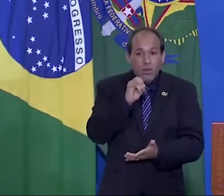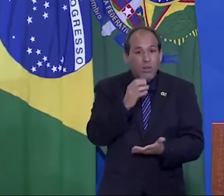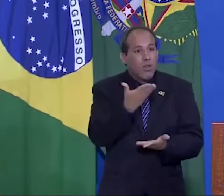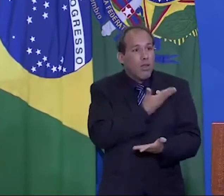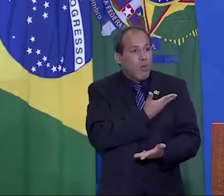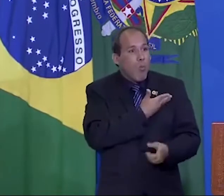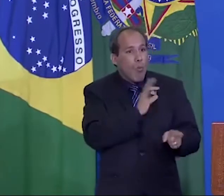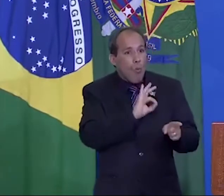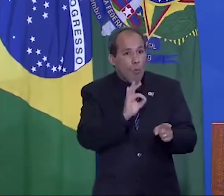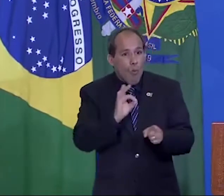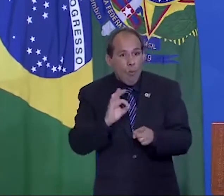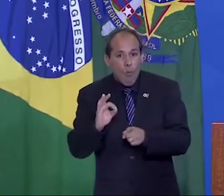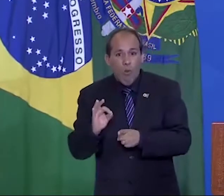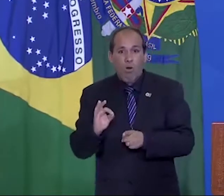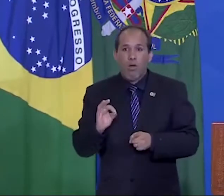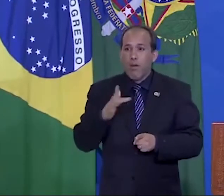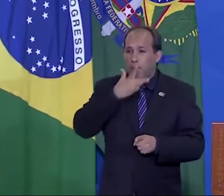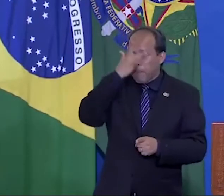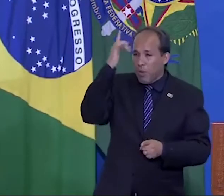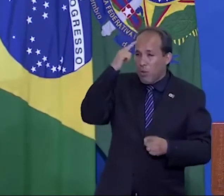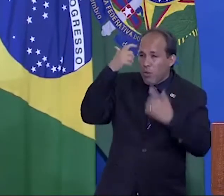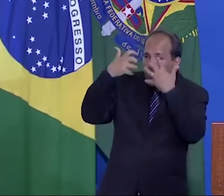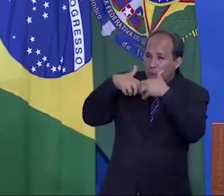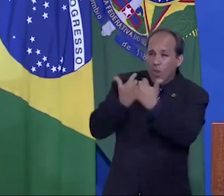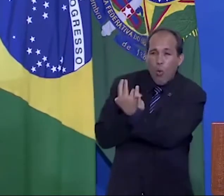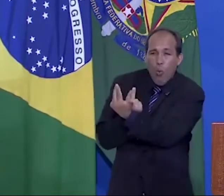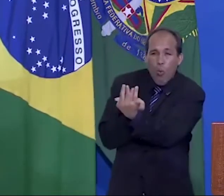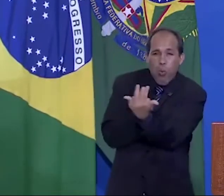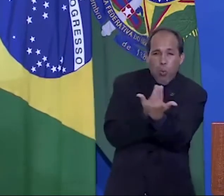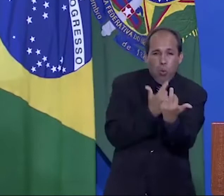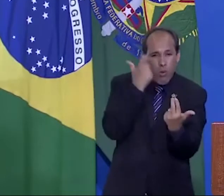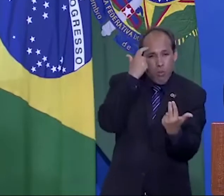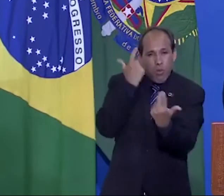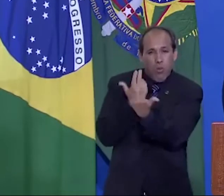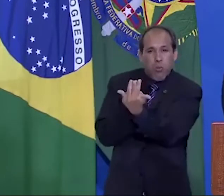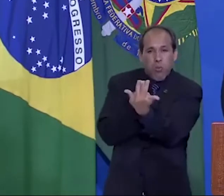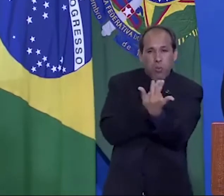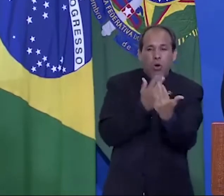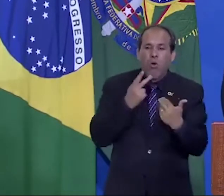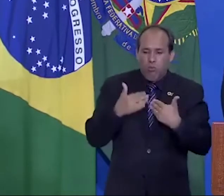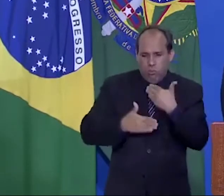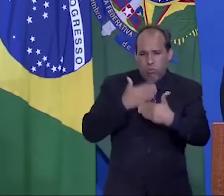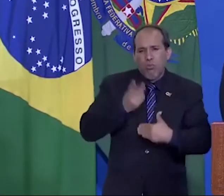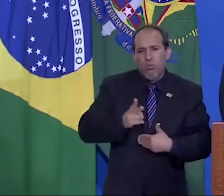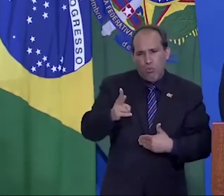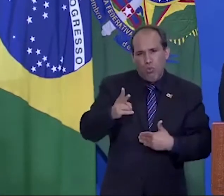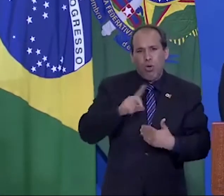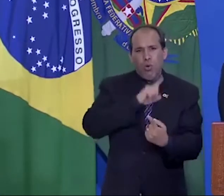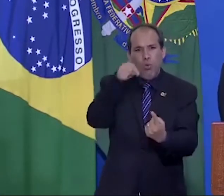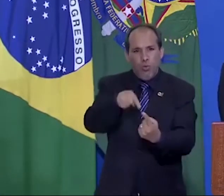e pessoas que pensem como você para prosseguir nesse objetivo.